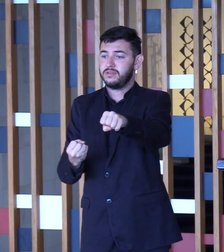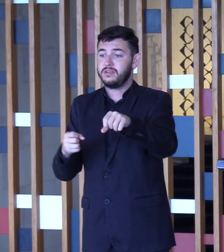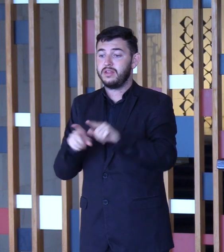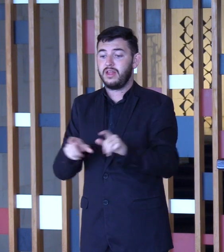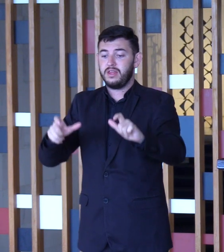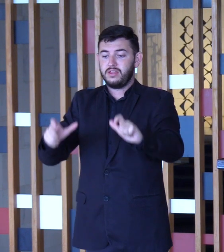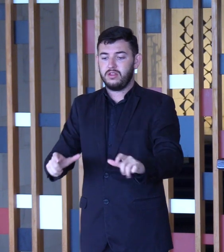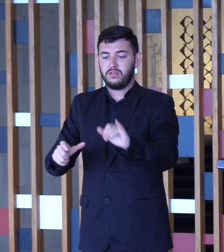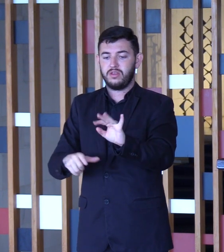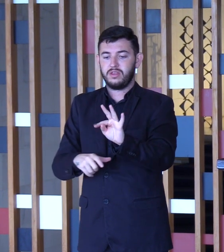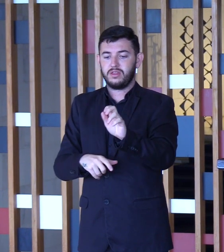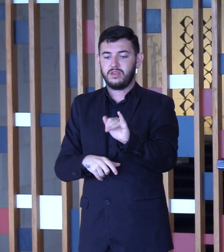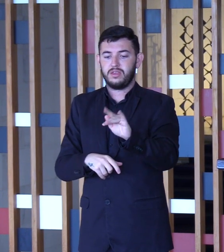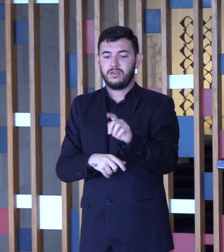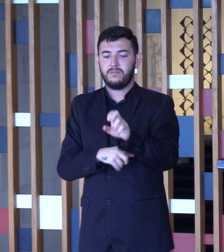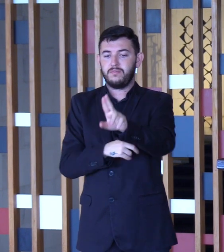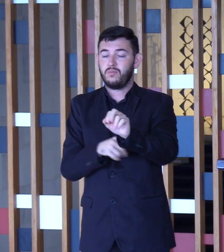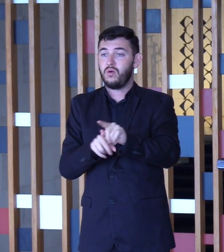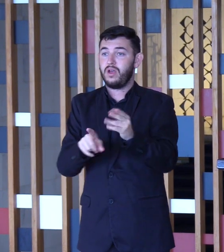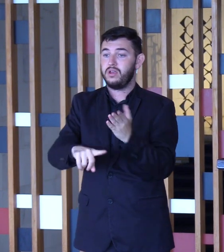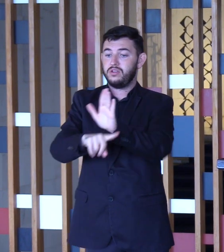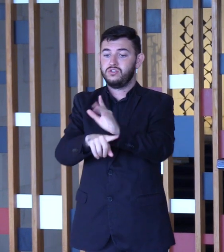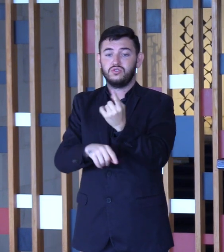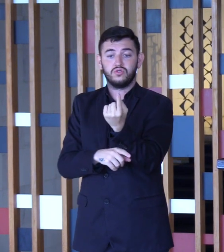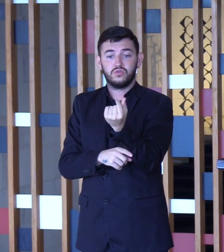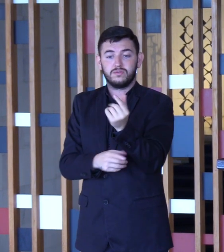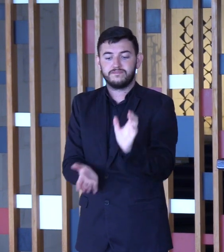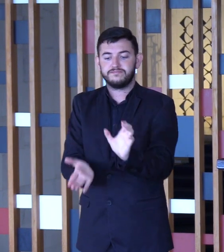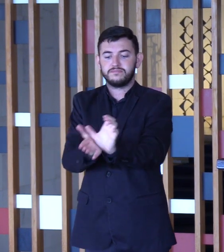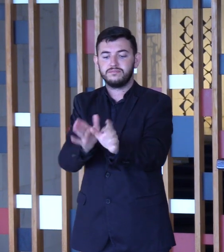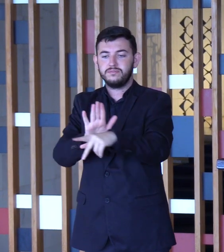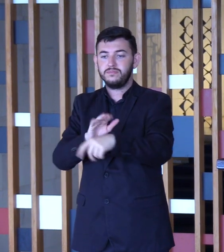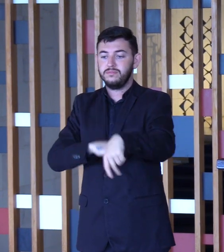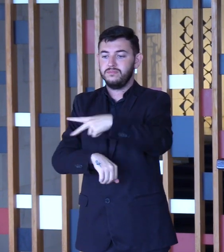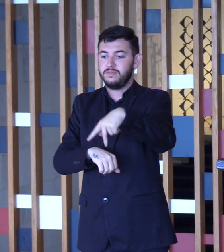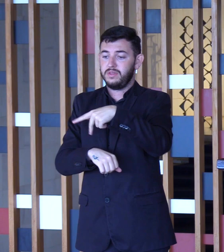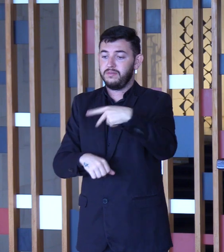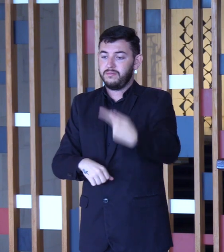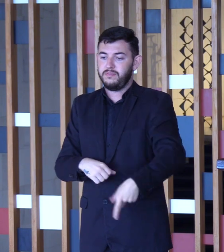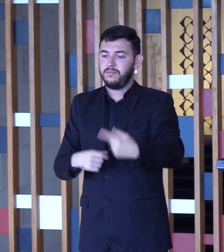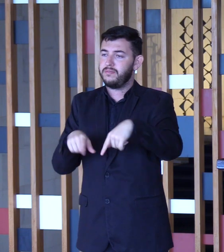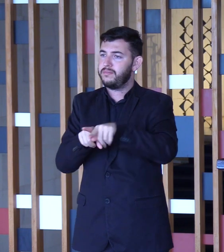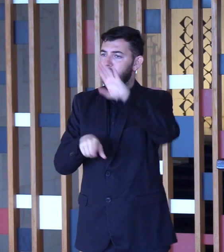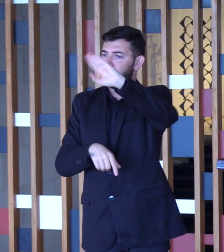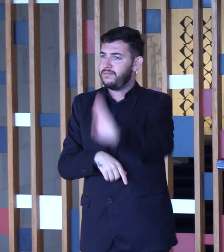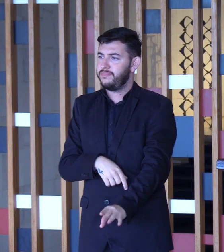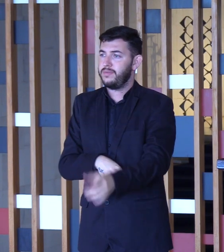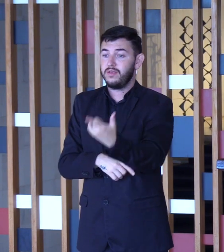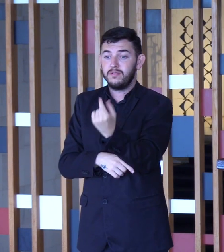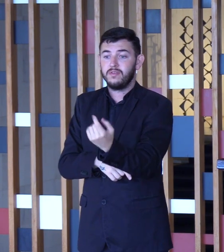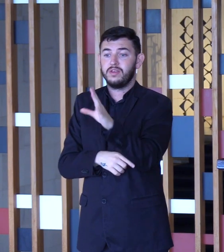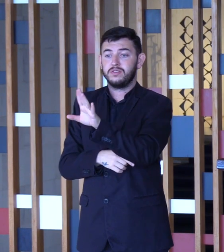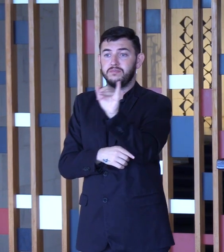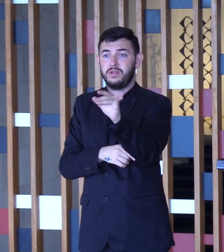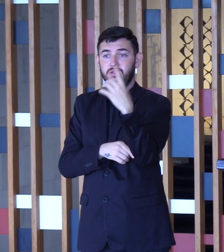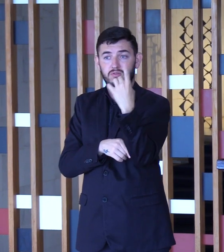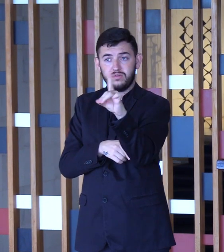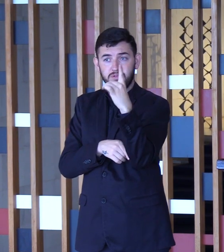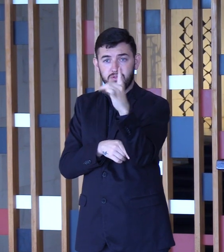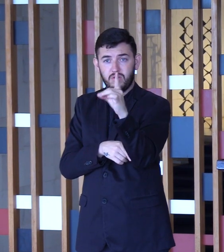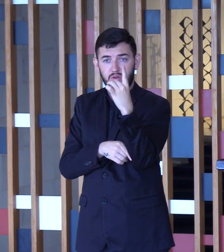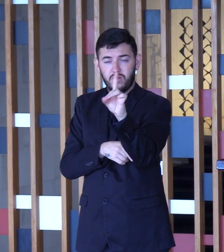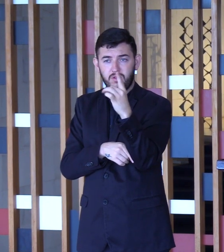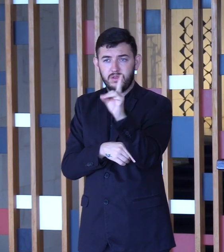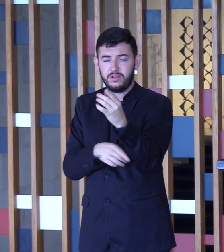recursos para os cofres públicos de seus dois sócios. Foram quase 20 bilhões de dólares, doutor Pepitone, desde o